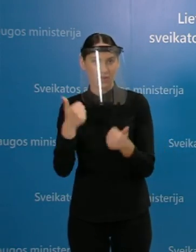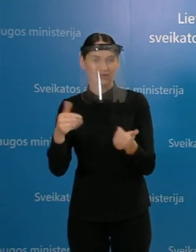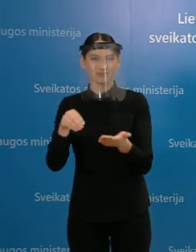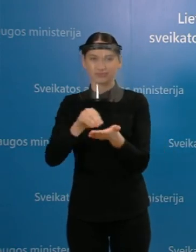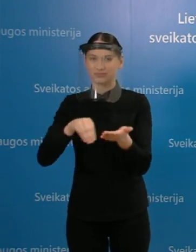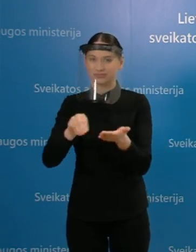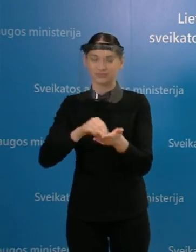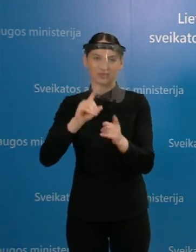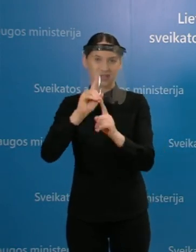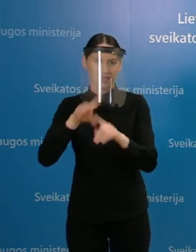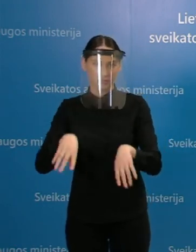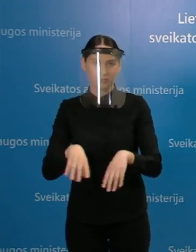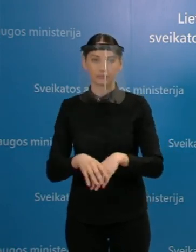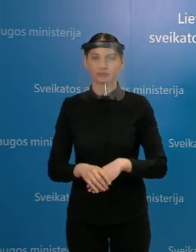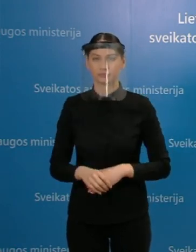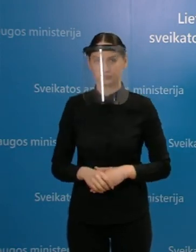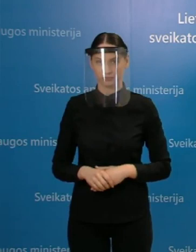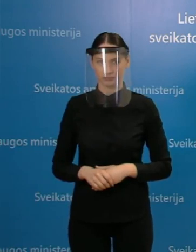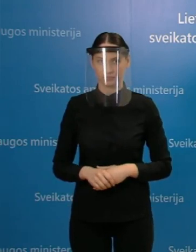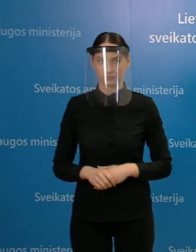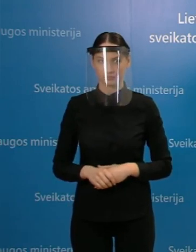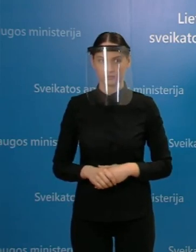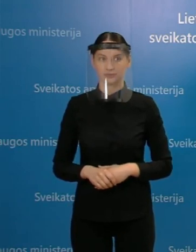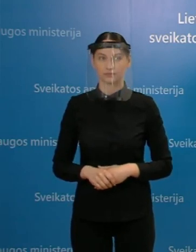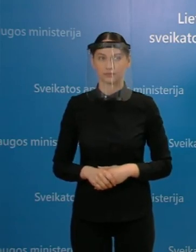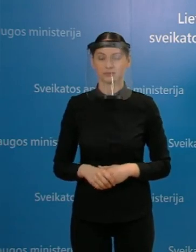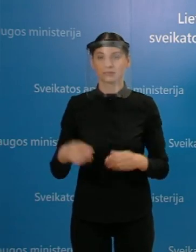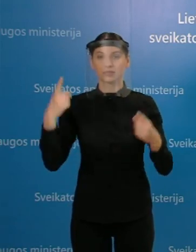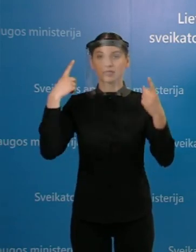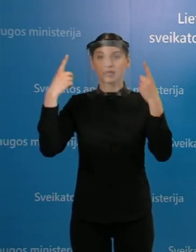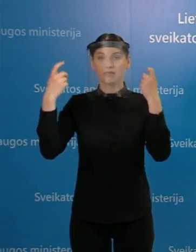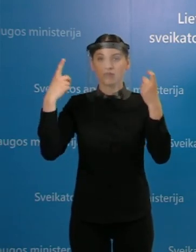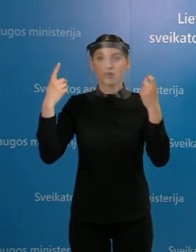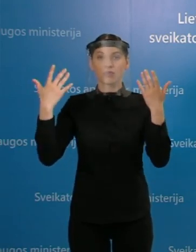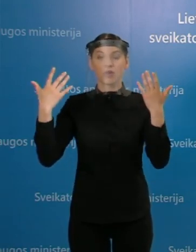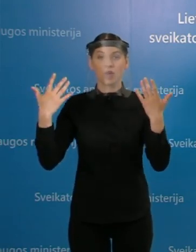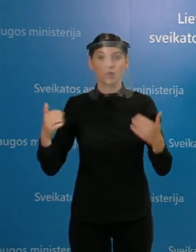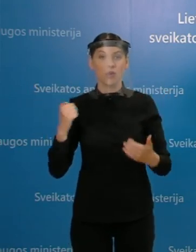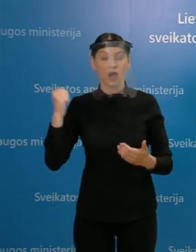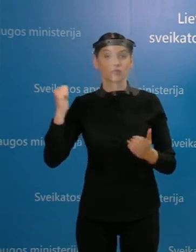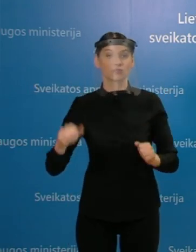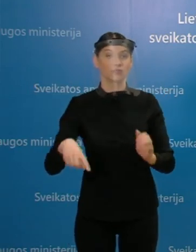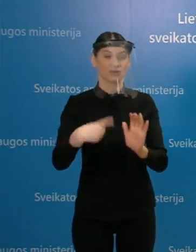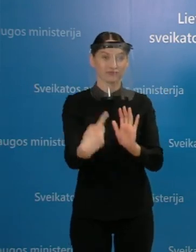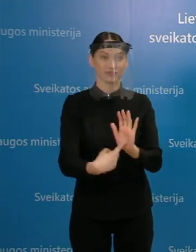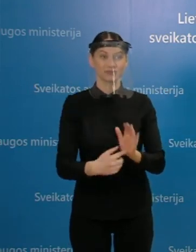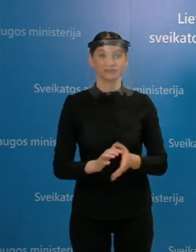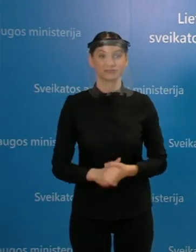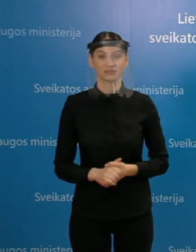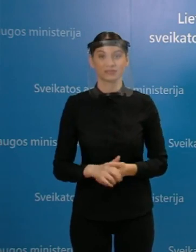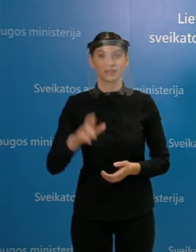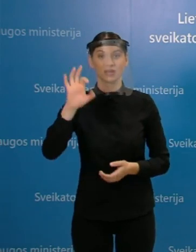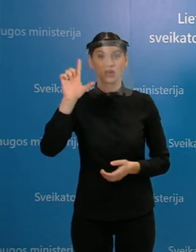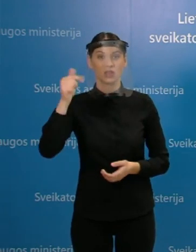laukime oficialios patvirtinimo. Tai tiek informacijos šiai dienai, ačiū ir laukiu klausimų. Ačiū